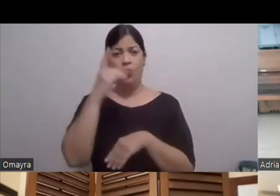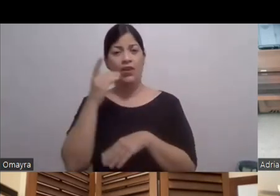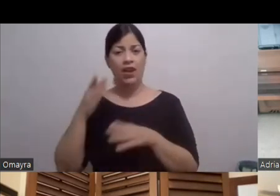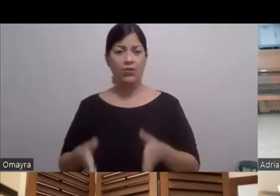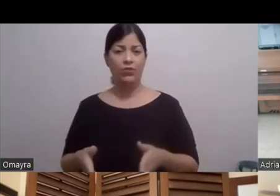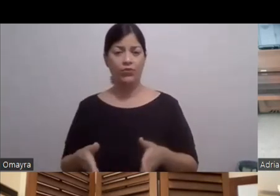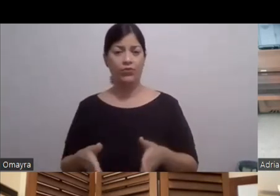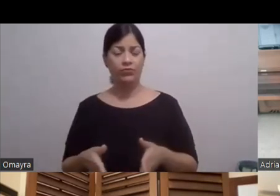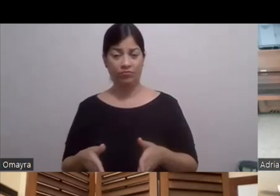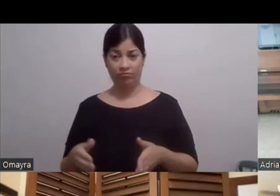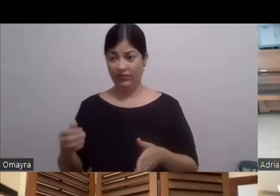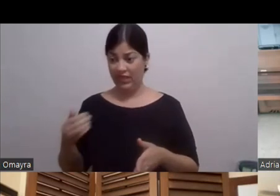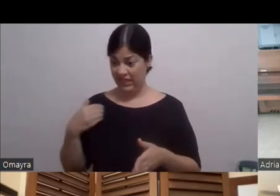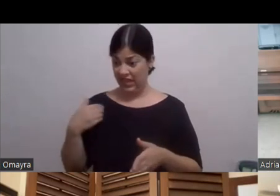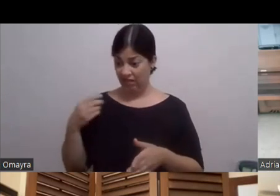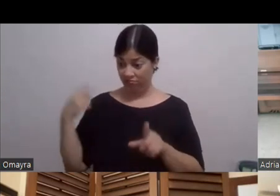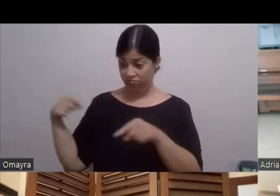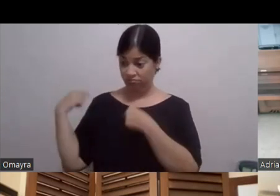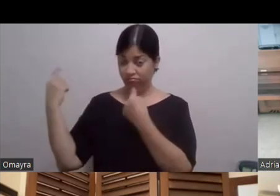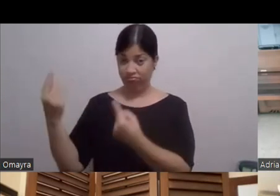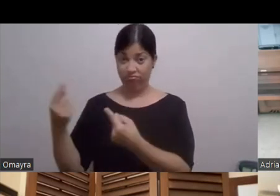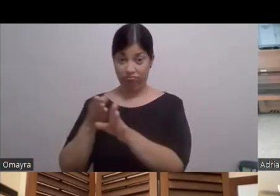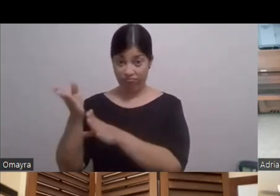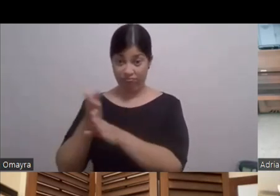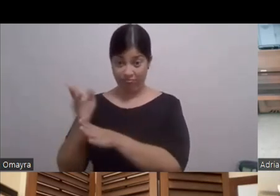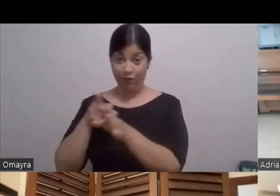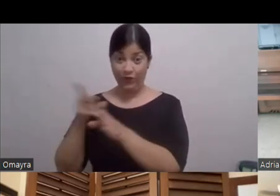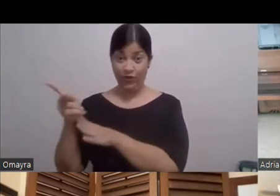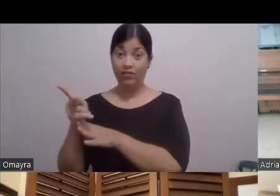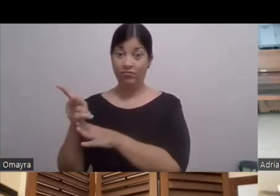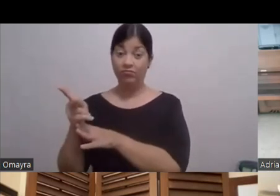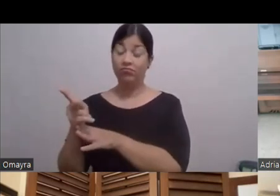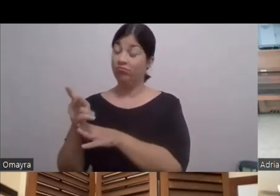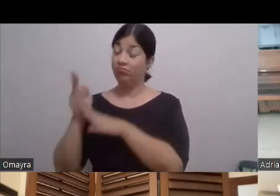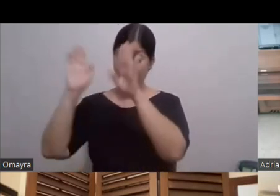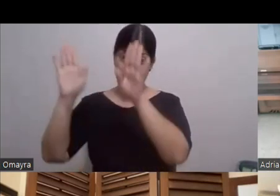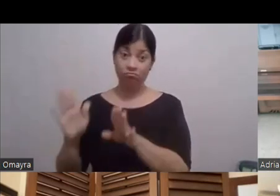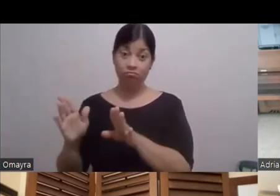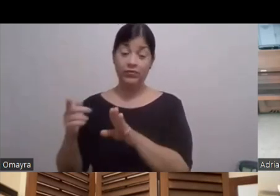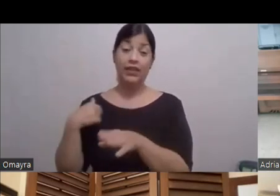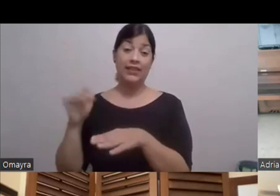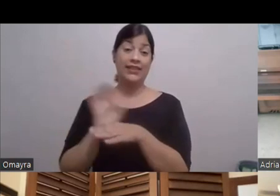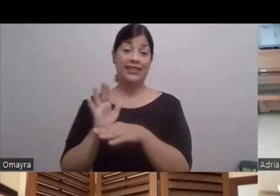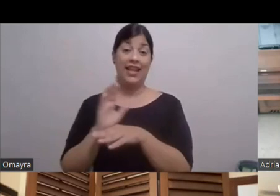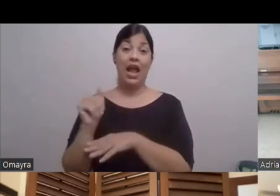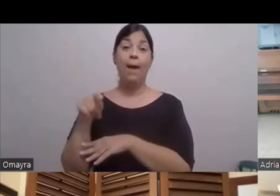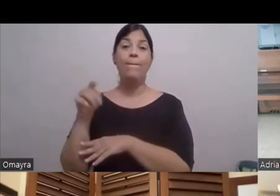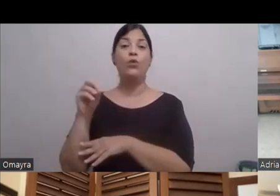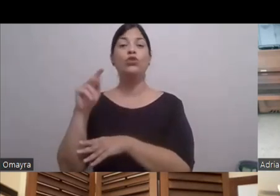carrera En Santo Domingo Este Muy Muy valiosa Es Cine Aponte Que es puertorriqueña Yo la conocí en